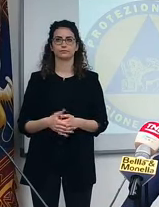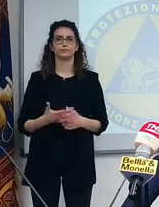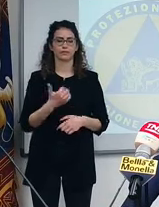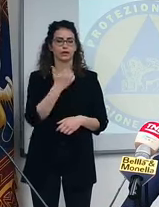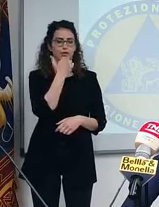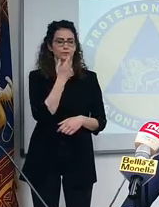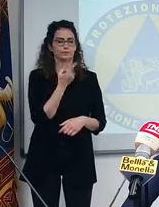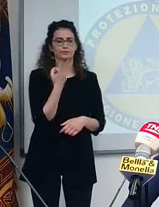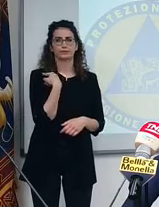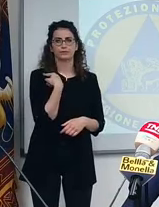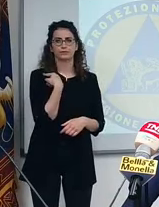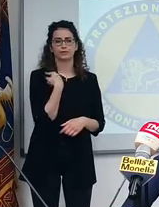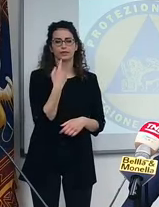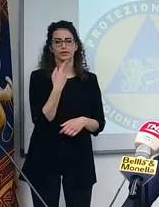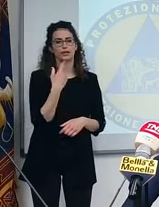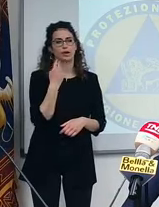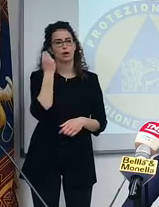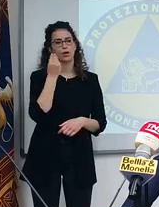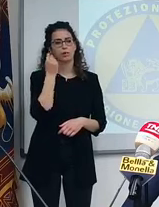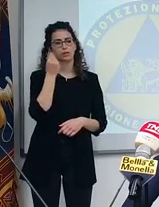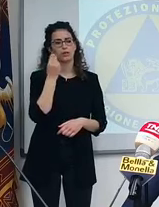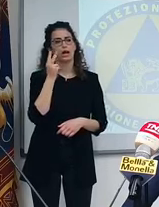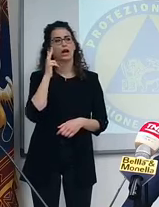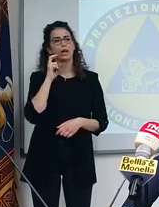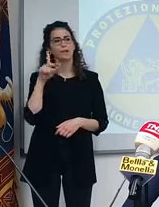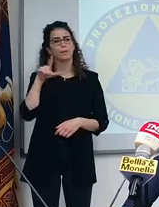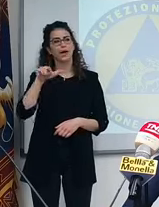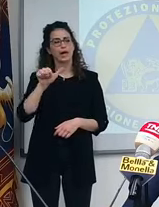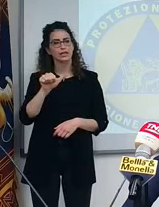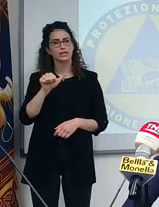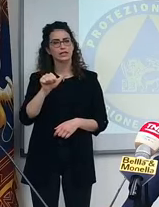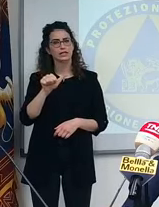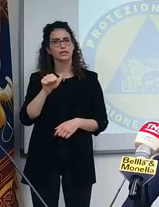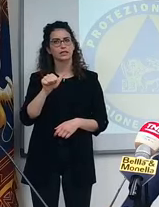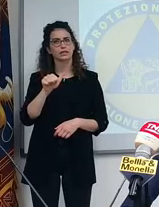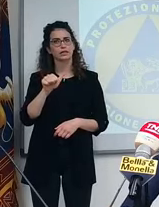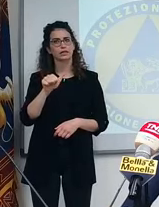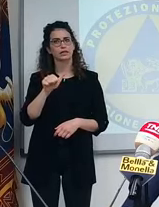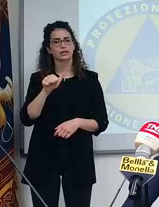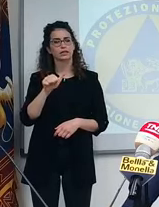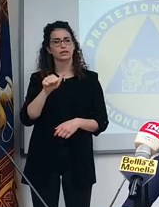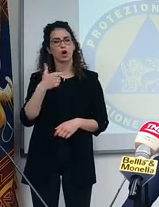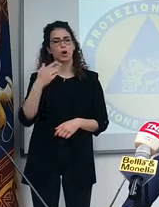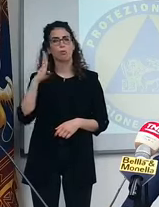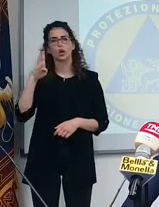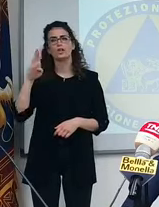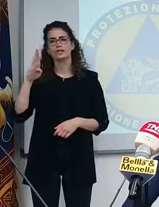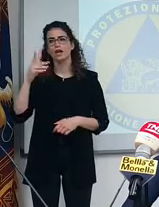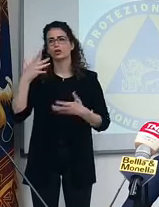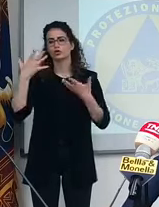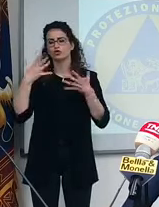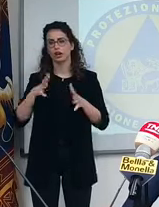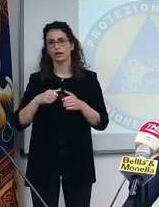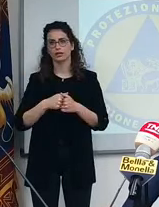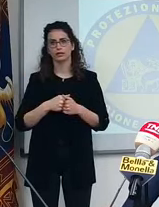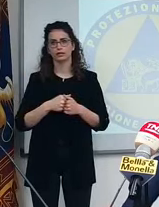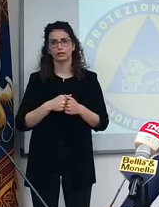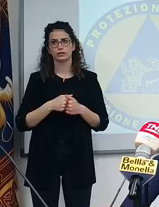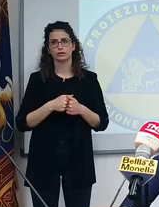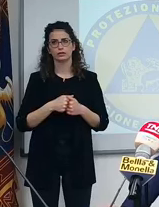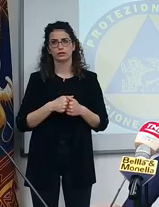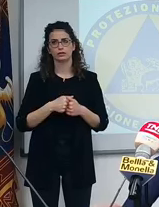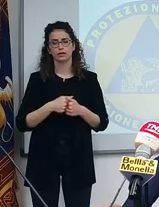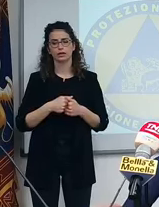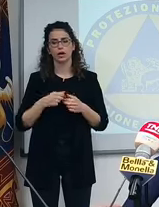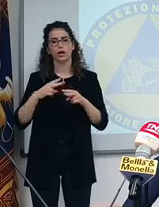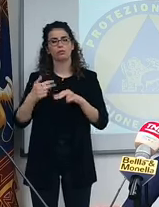Lei prima aveva detto, poi vi dirò cosa penso del Green Pass che Bolzano tra l'altro l'ha già istituito. Bolzano farà un'applicazione, la provincia autonoma di